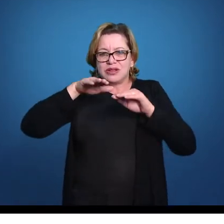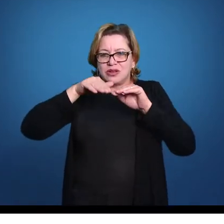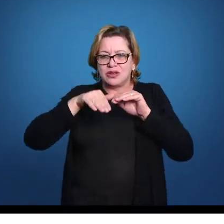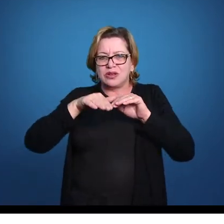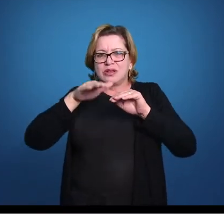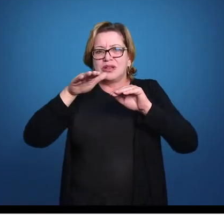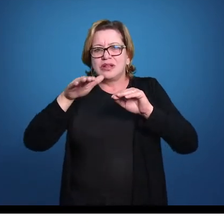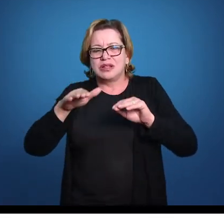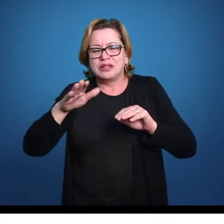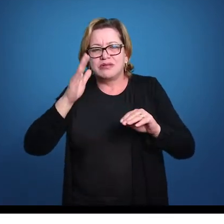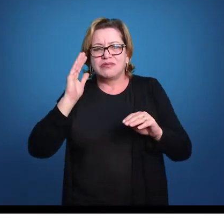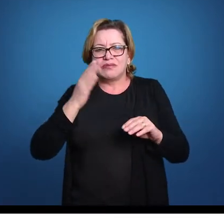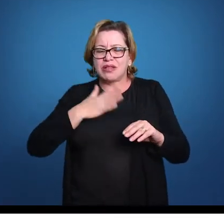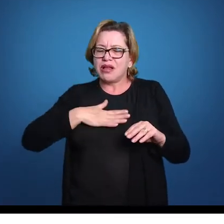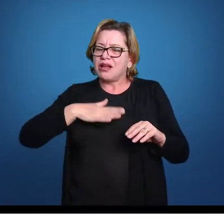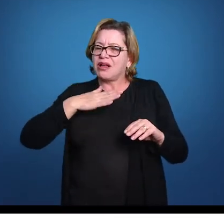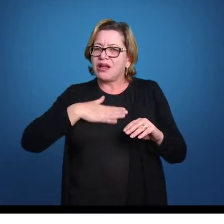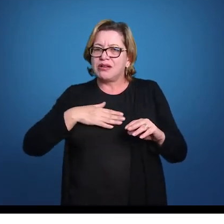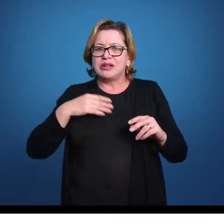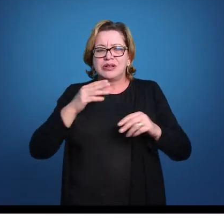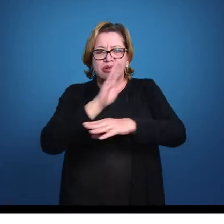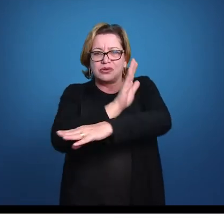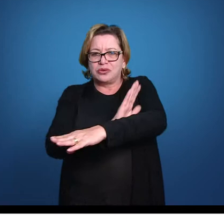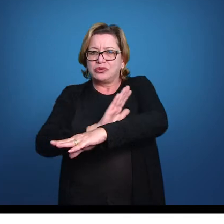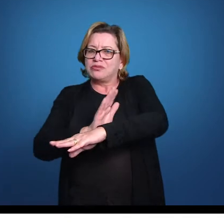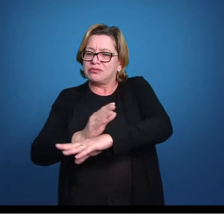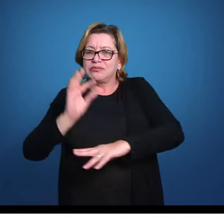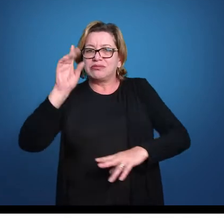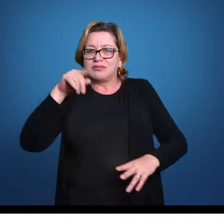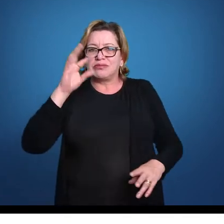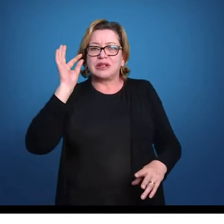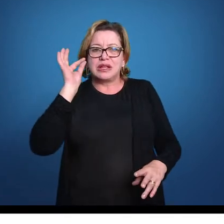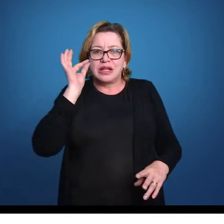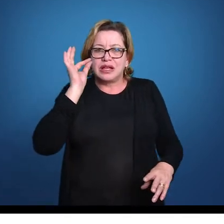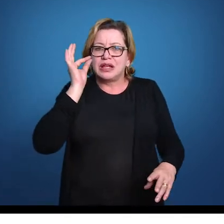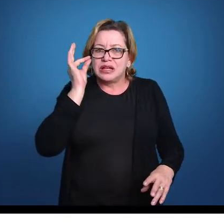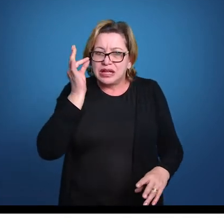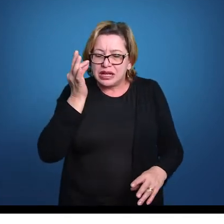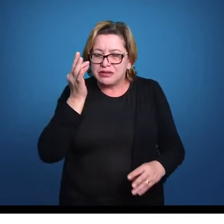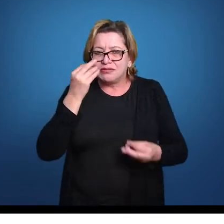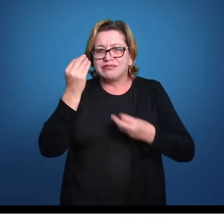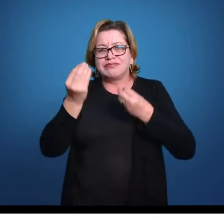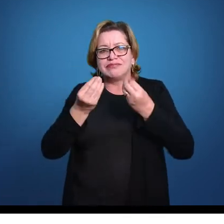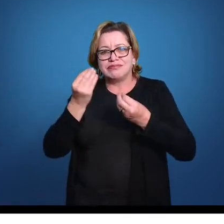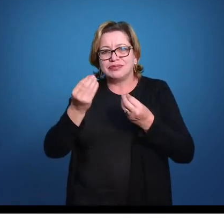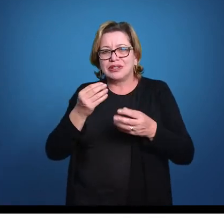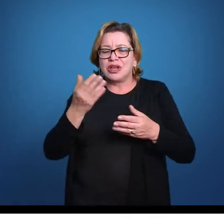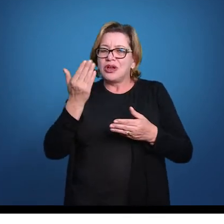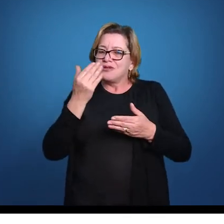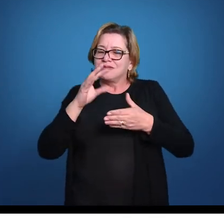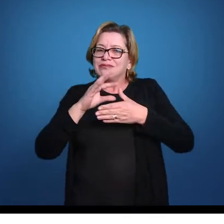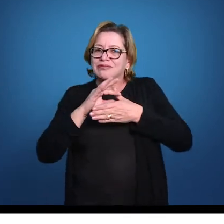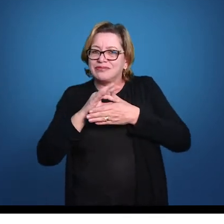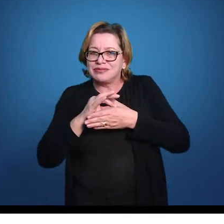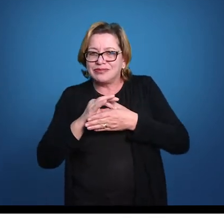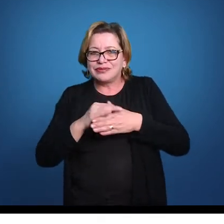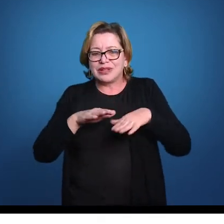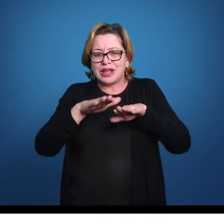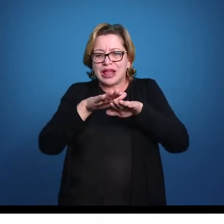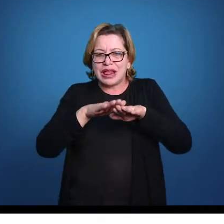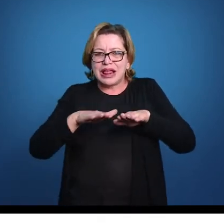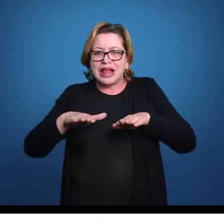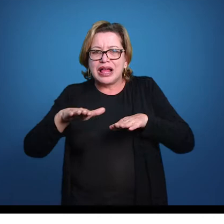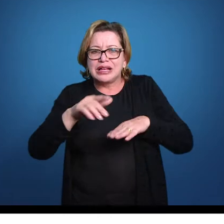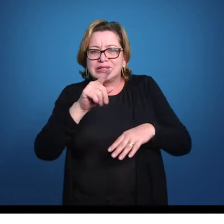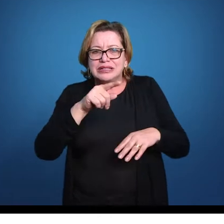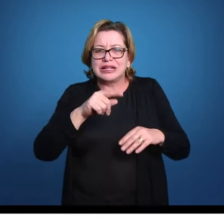costumam ter movimentação lenta, Enquanto os tubarões são animais predadores, São carnívoros predadores, as raias de maneira